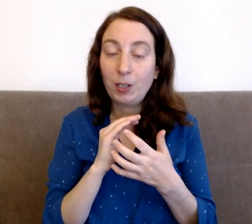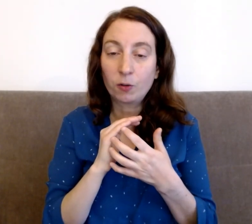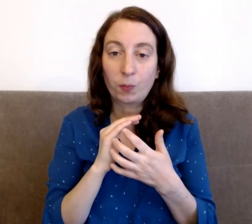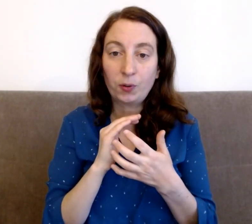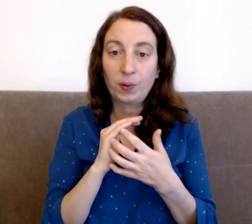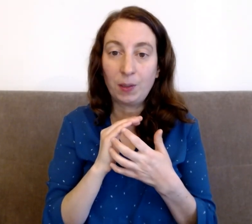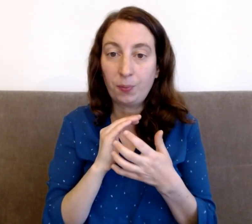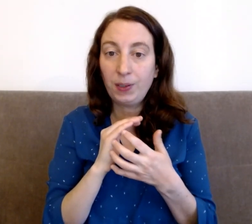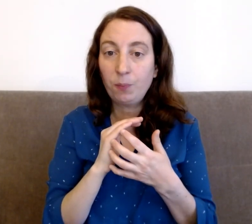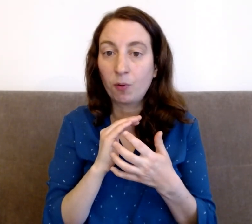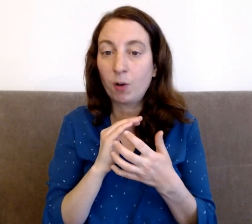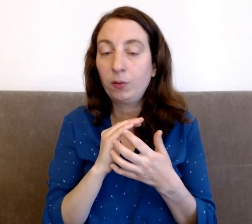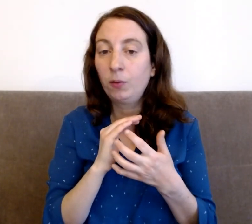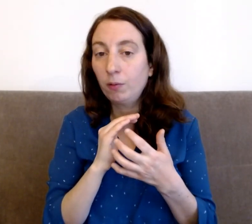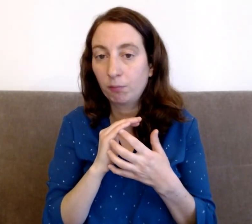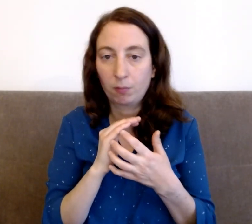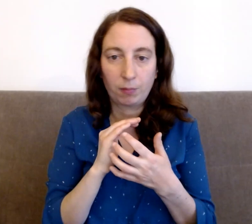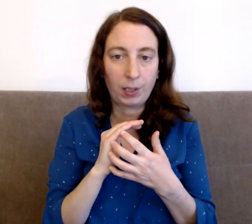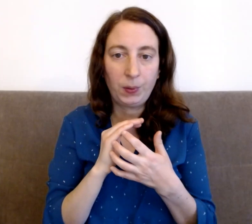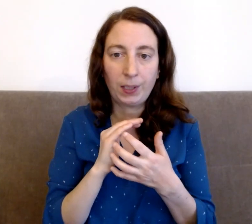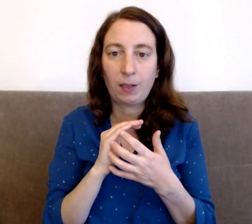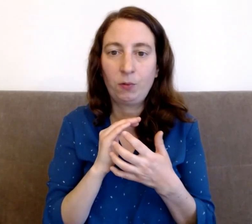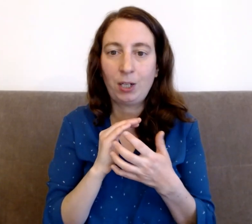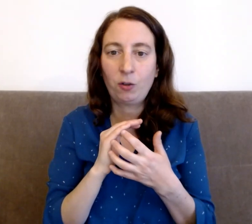je pense que c'est possible pour moi de réussir telle ou telle chose.